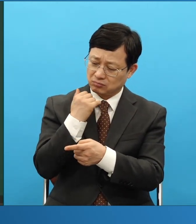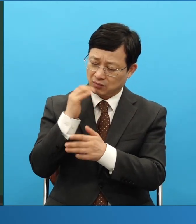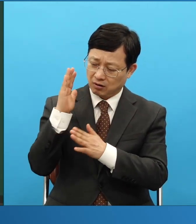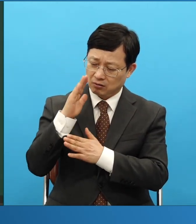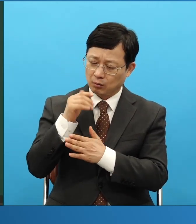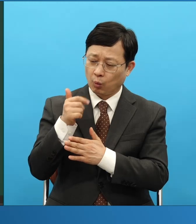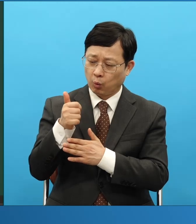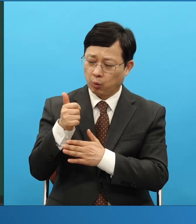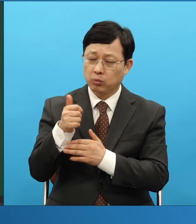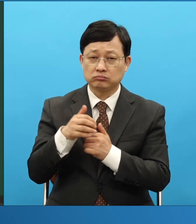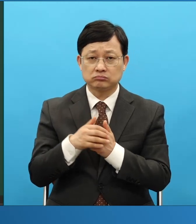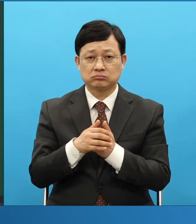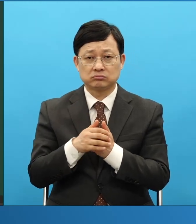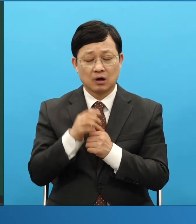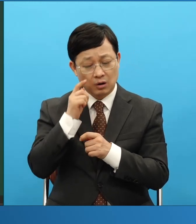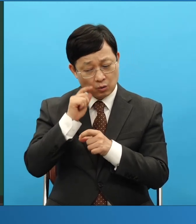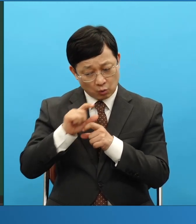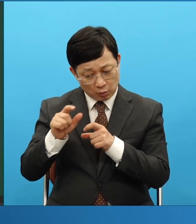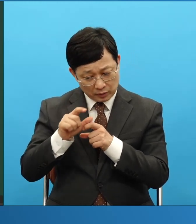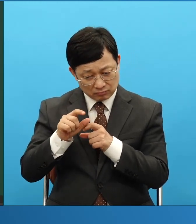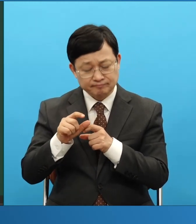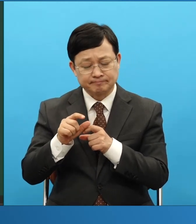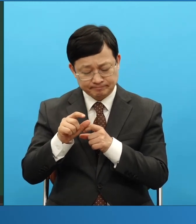이런 고민을 네가 하고 있다는 자체가 축복이야